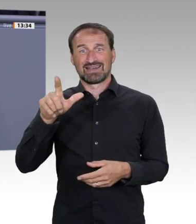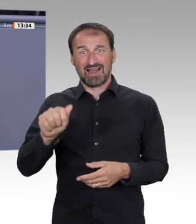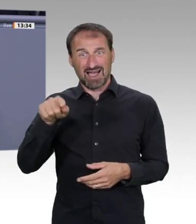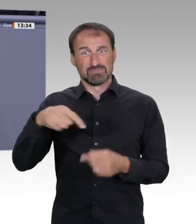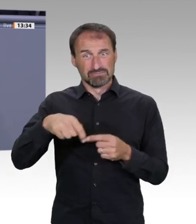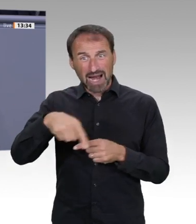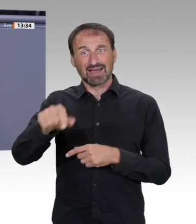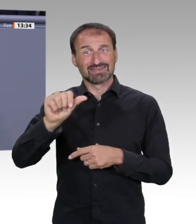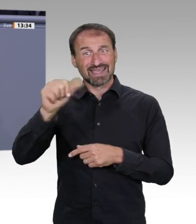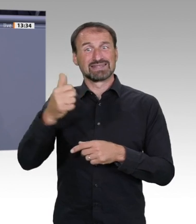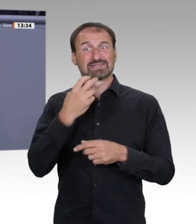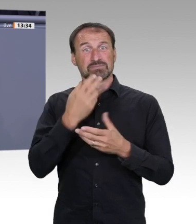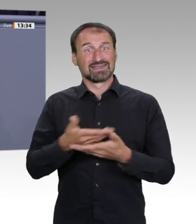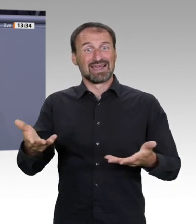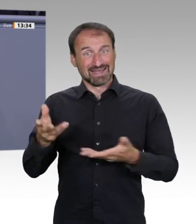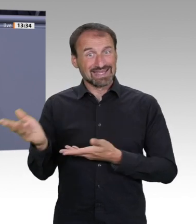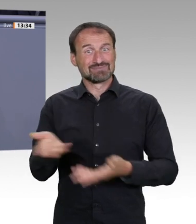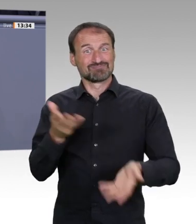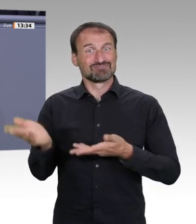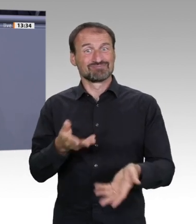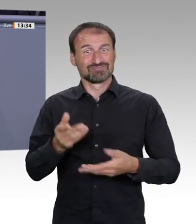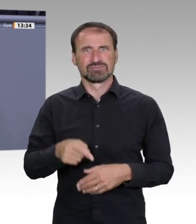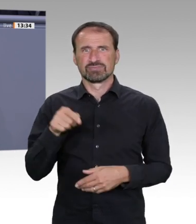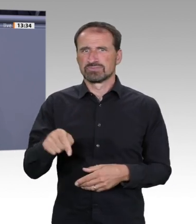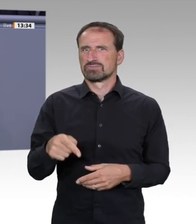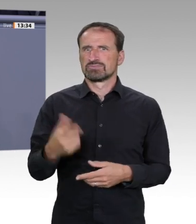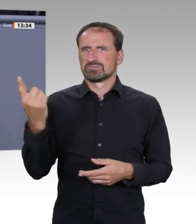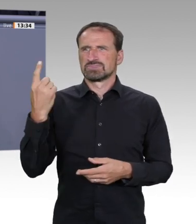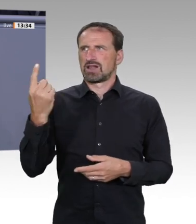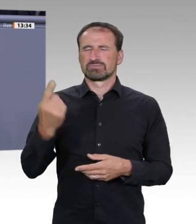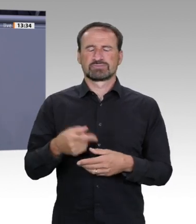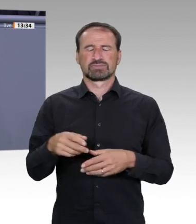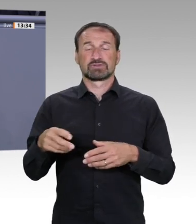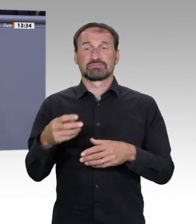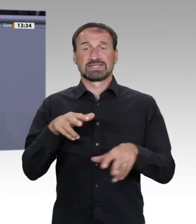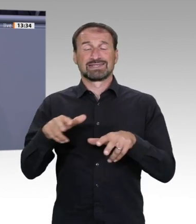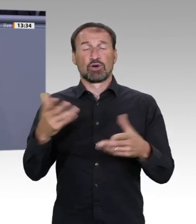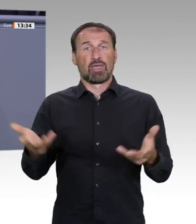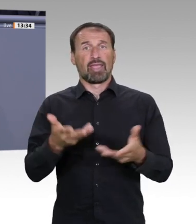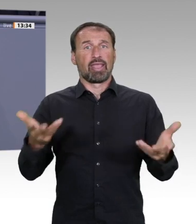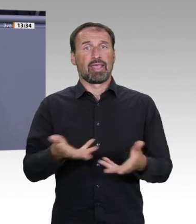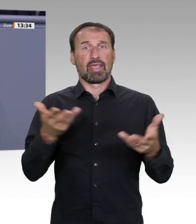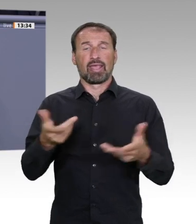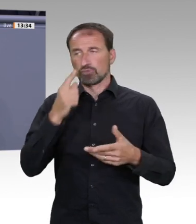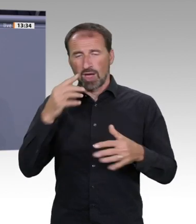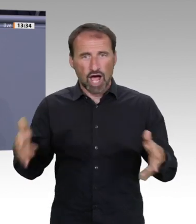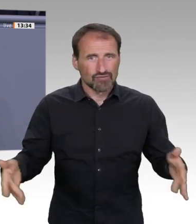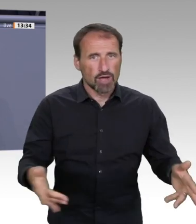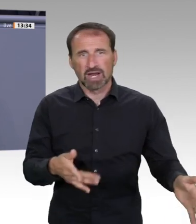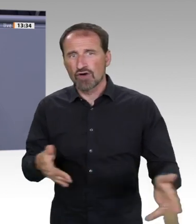Investitionen in Forschung, Digitalisierung und Transfer. Dafür machen wir heute Vorschläge. Und ich hoffe auf mehr Aktivitäten in